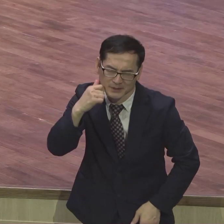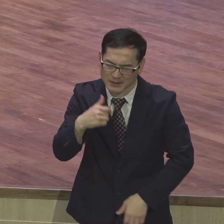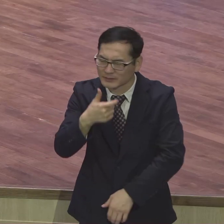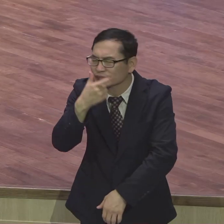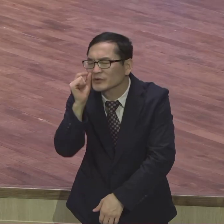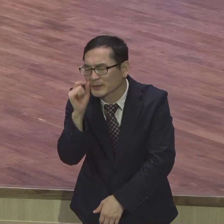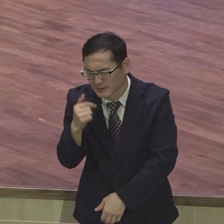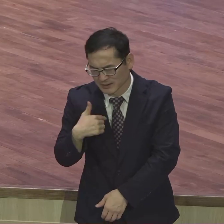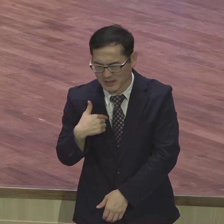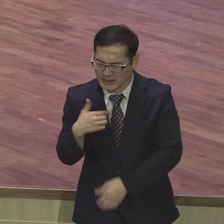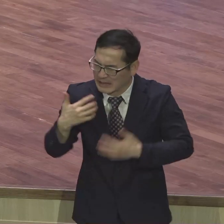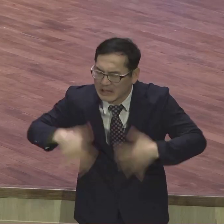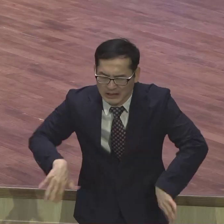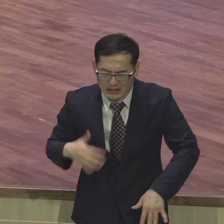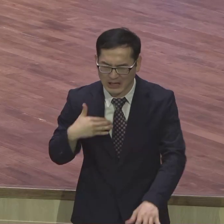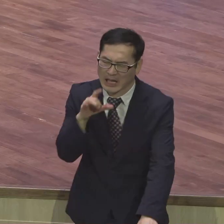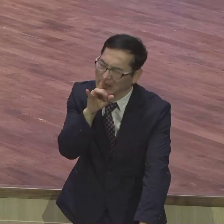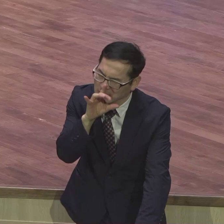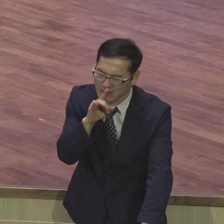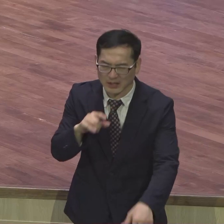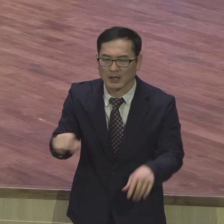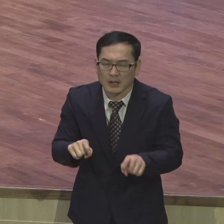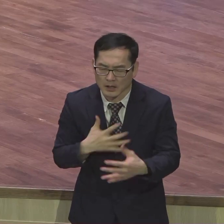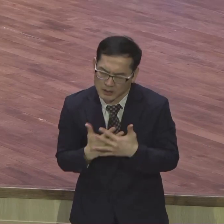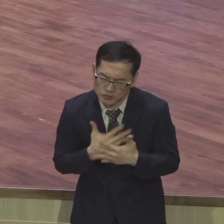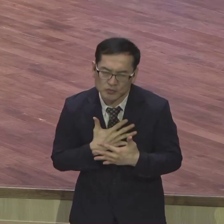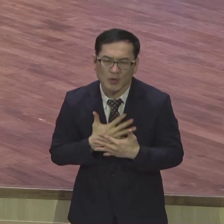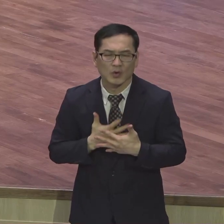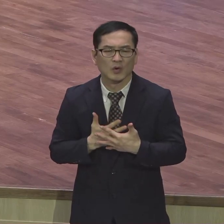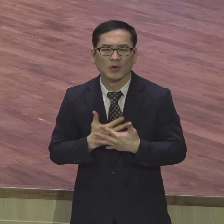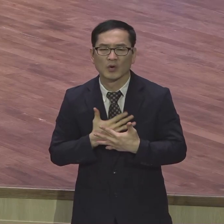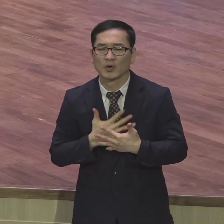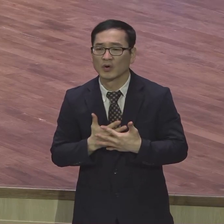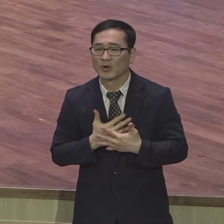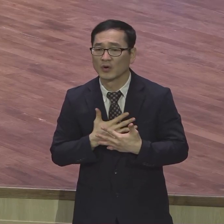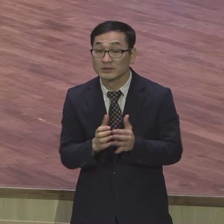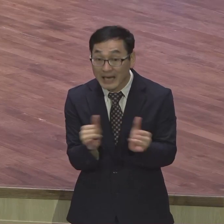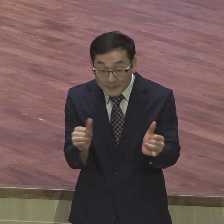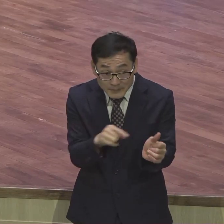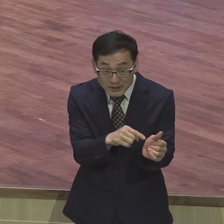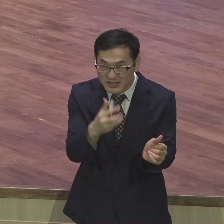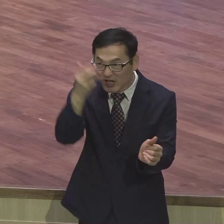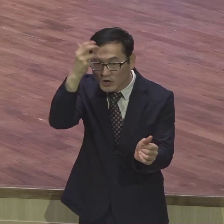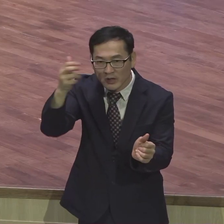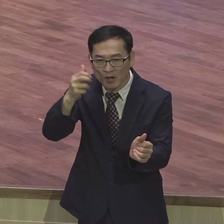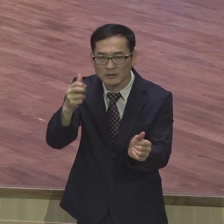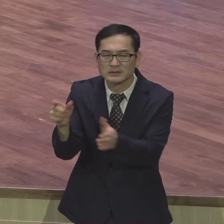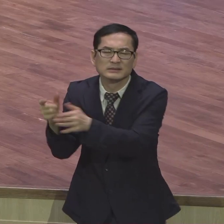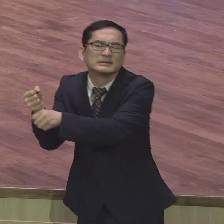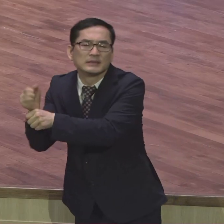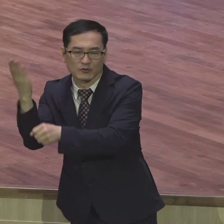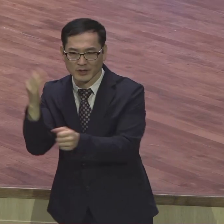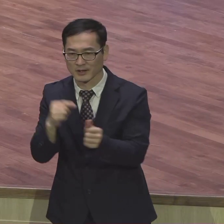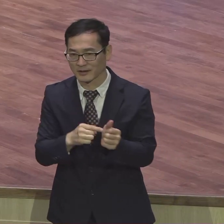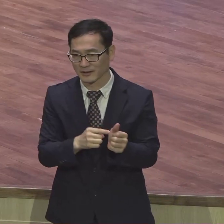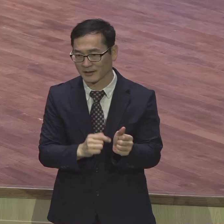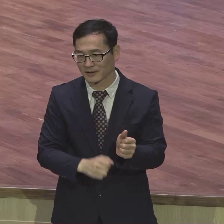저는 연약합니다 두렵고 떨림으로 그런 사람이 성령의 사람이에요 주로 교회 말씀 누가